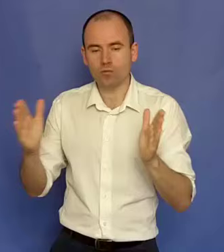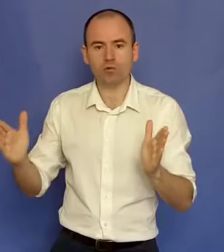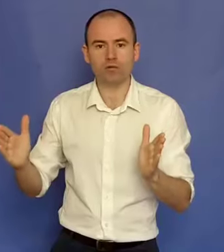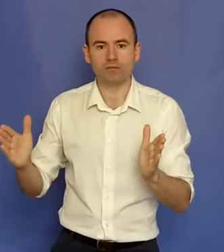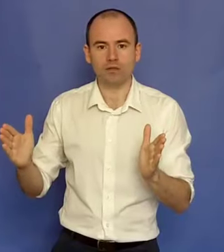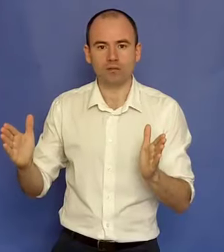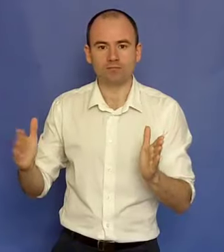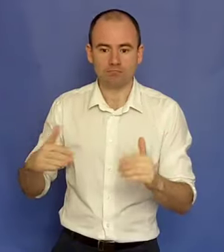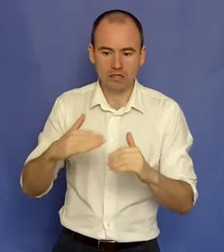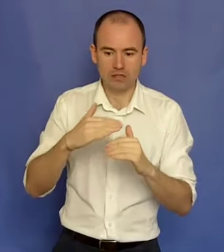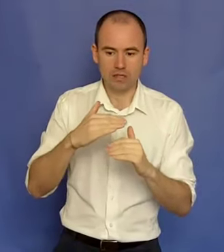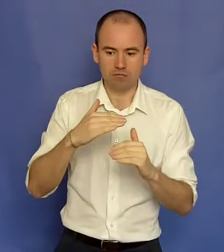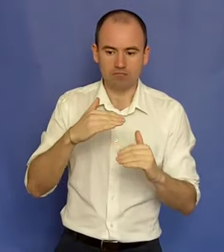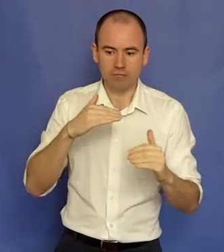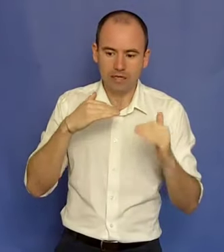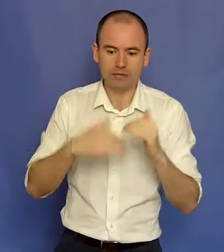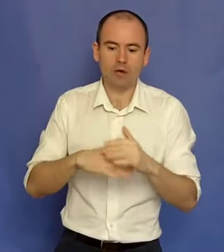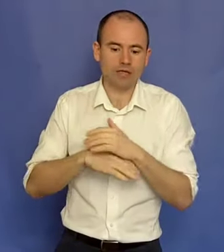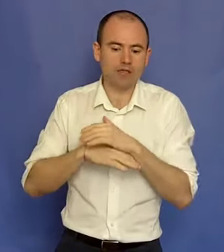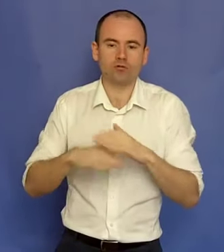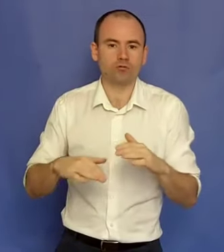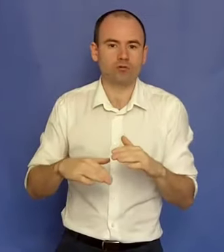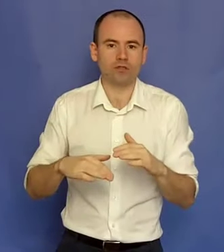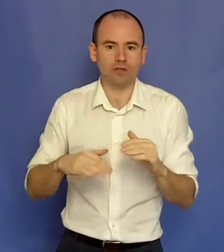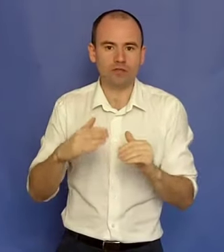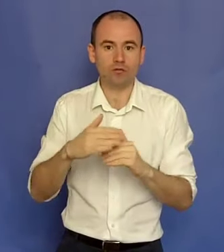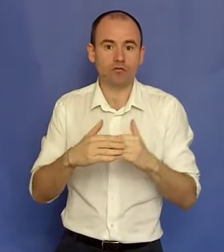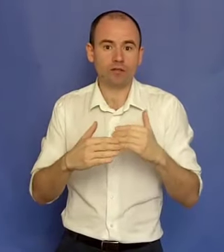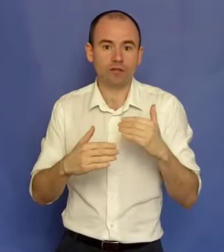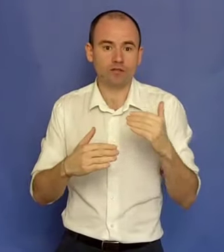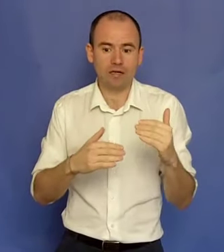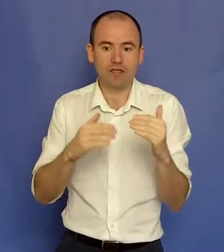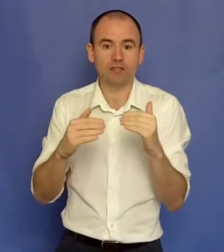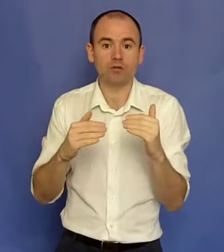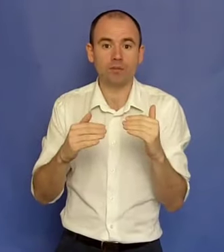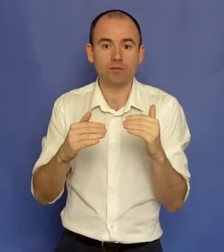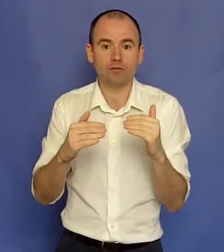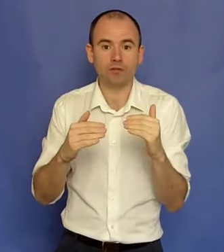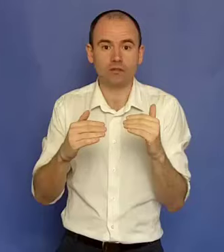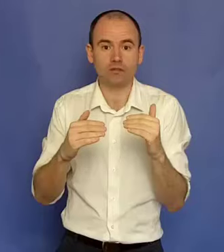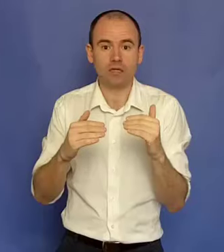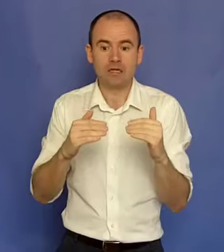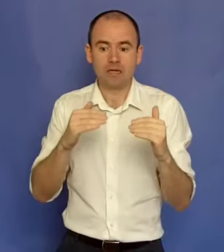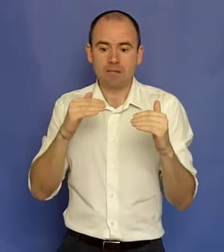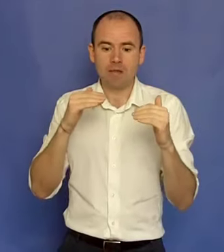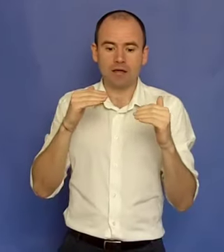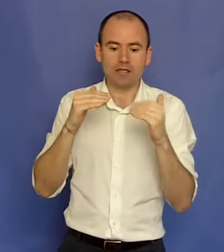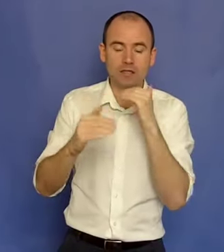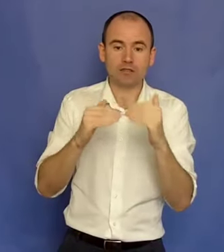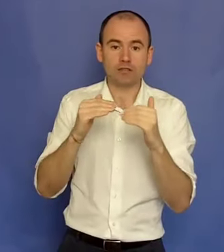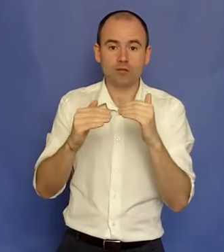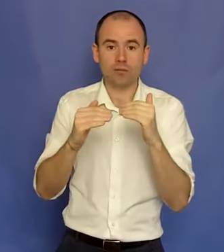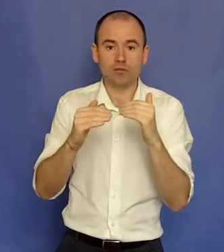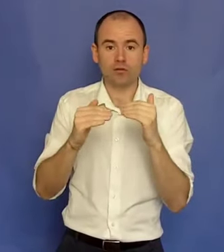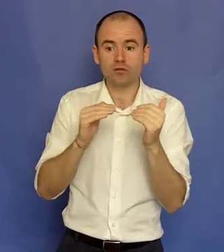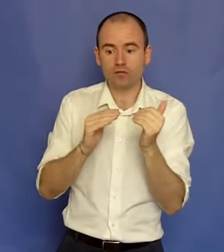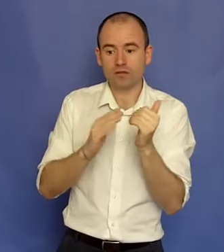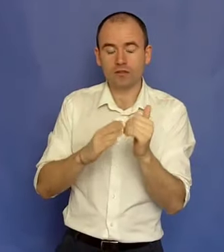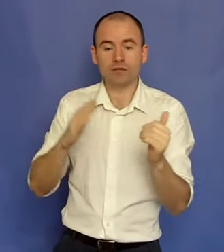la următorul nivel. Dacă nu ai nicio sursă de venit, cum faci să devii angajat sau liber profesionist? Dacă ești angajat sau liber profesionist, cum faci să devii